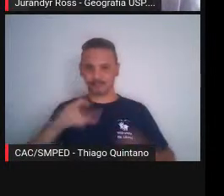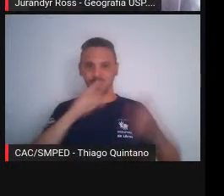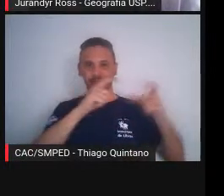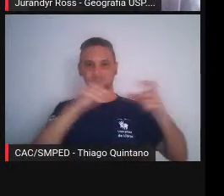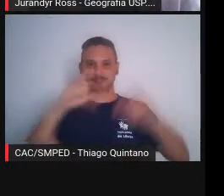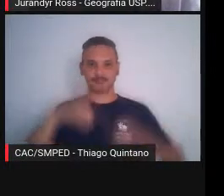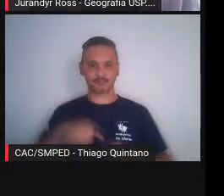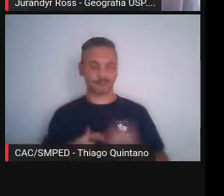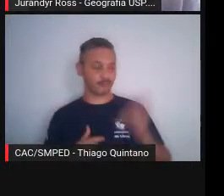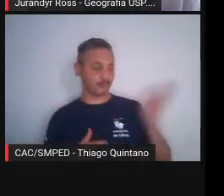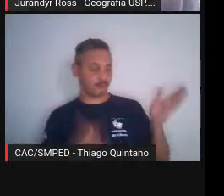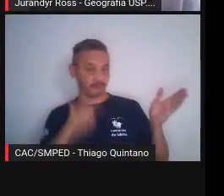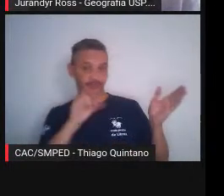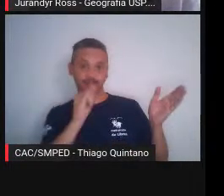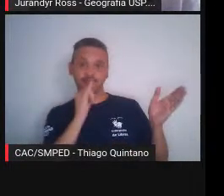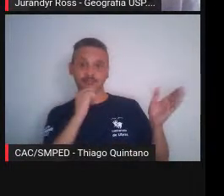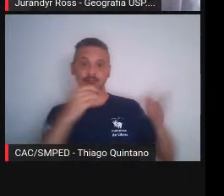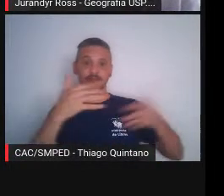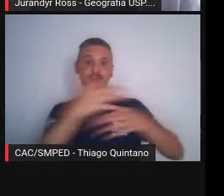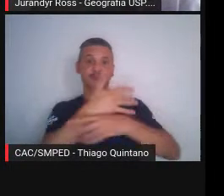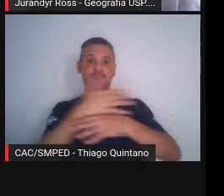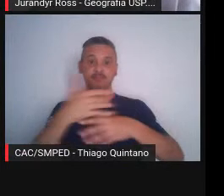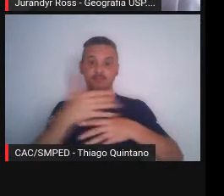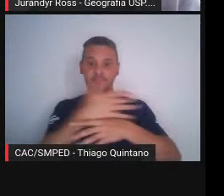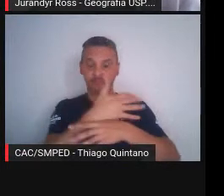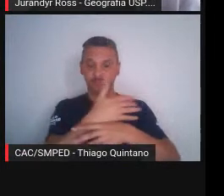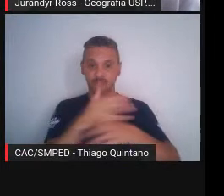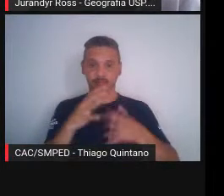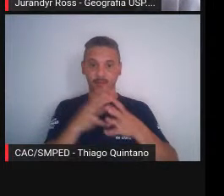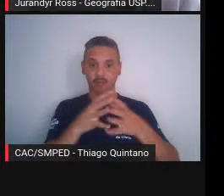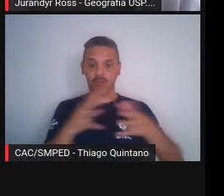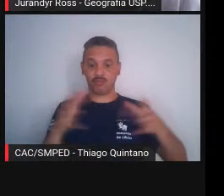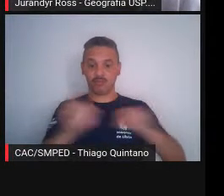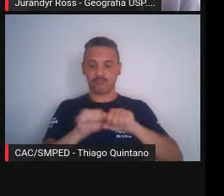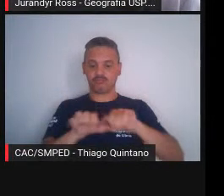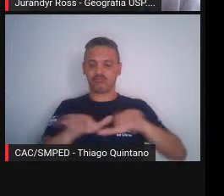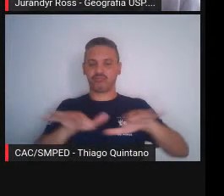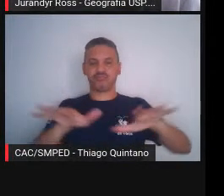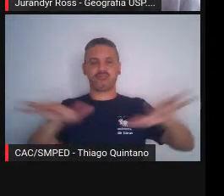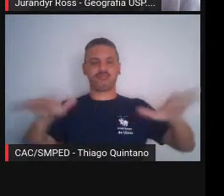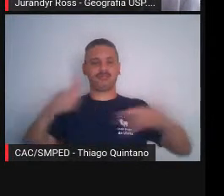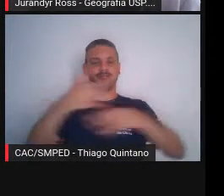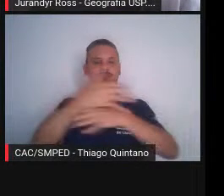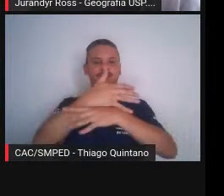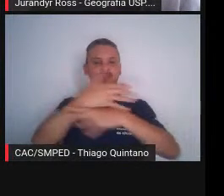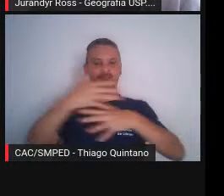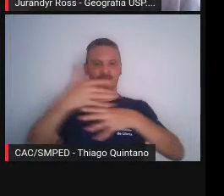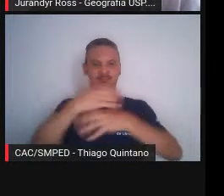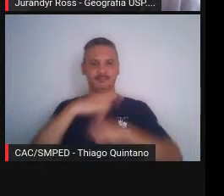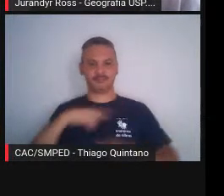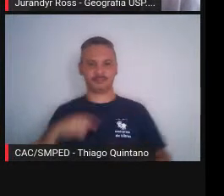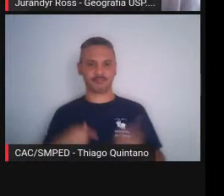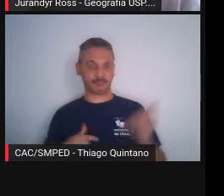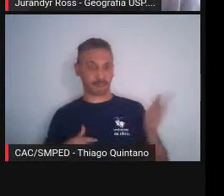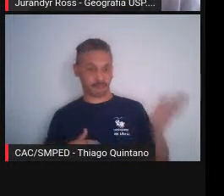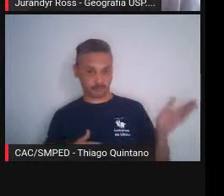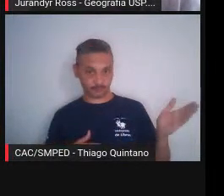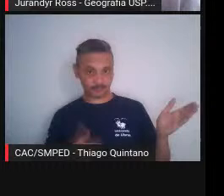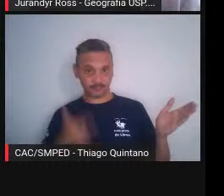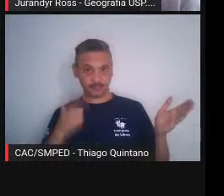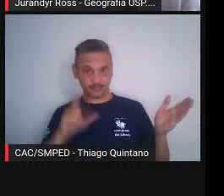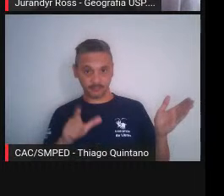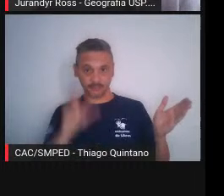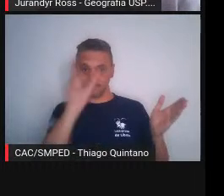outro exemplo da cidade que vai ocupando as paisagens dos morros do entorno, né? E